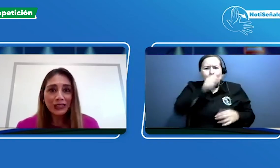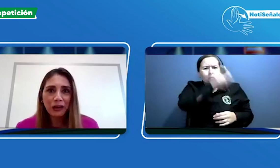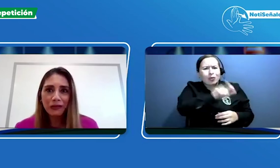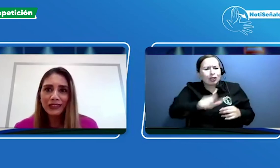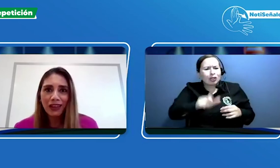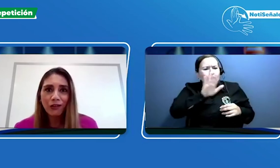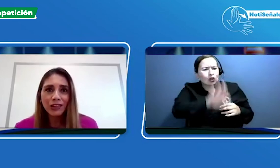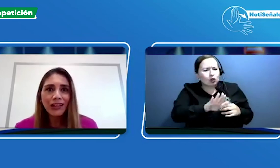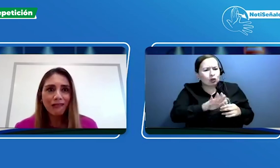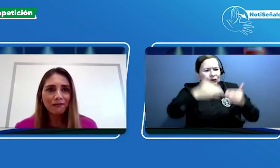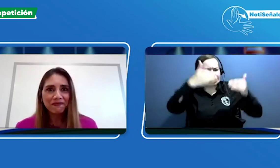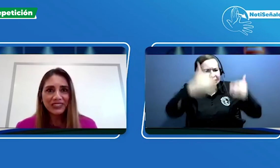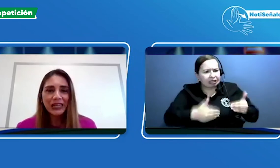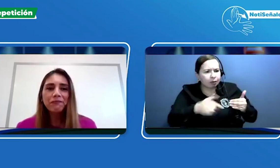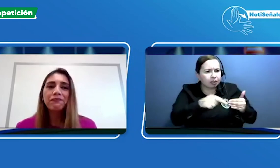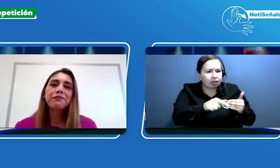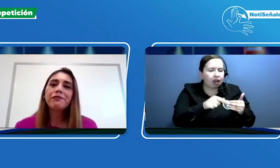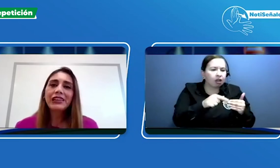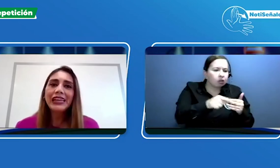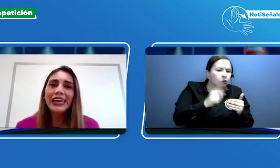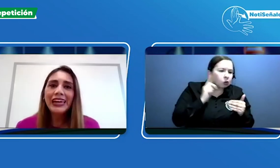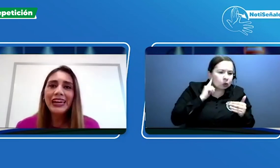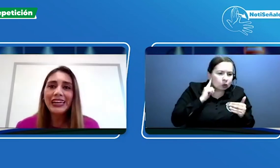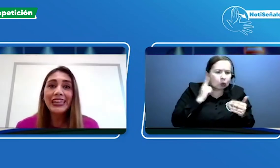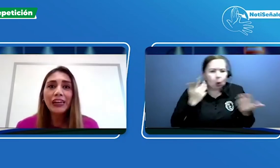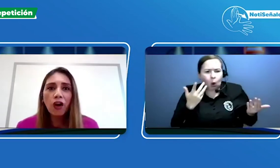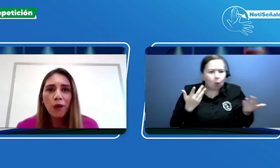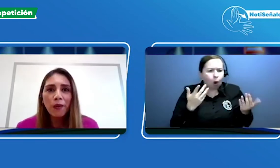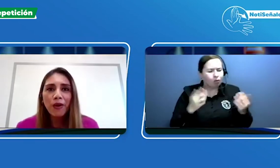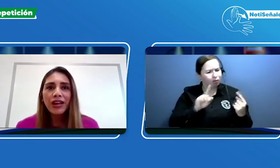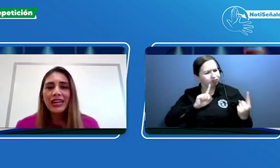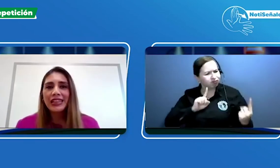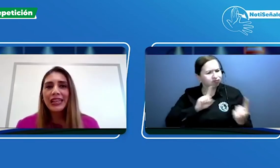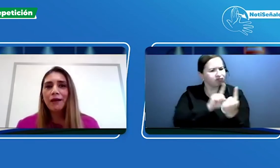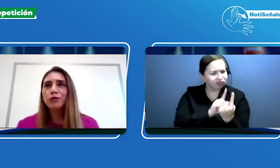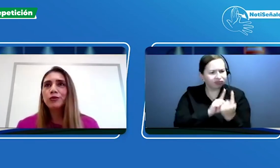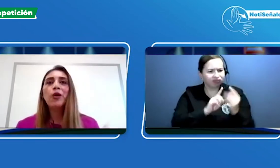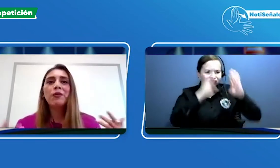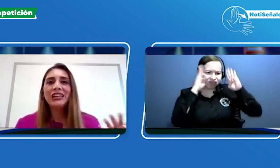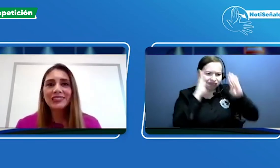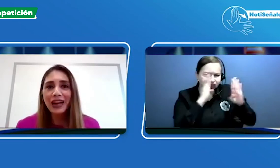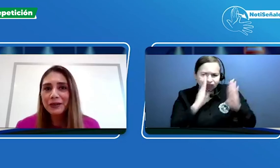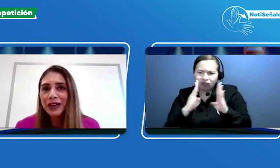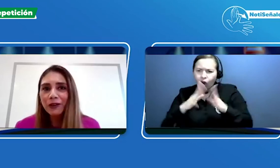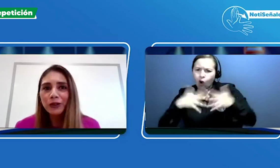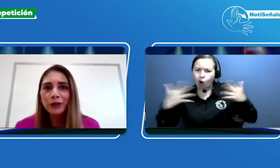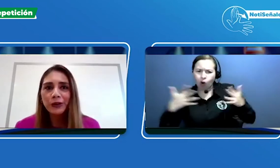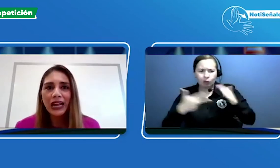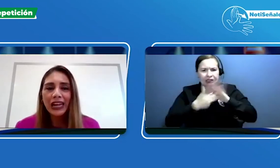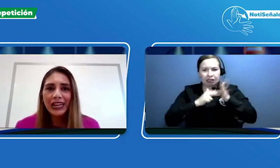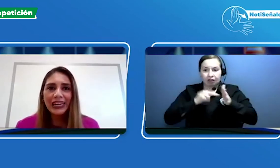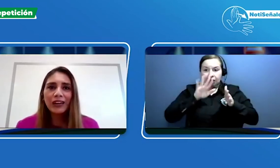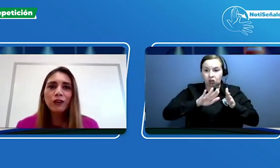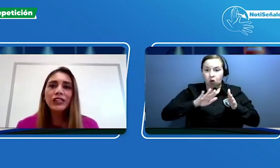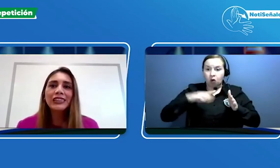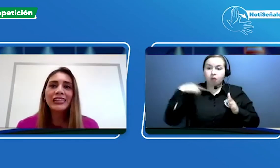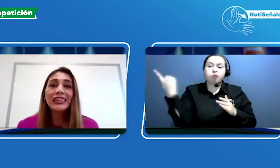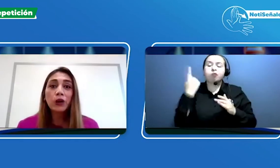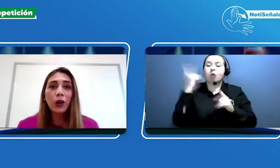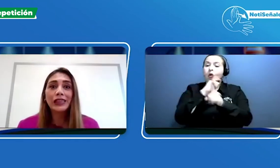discapacidad auditiva, ¿sí? Y cómo, digamos, movilizar una cultura incluyente en el cual